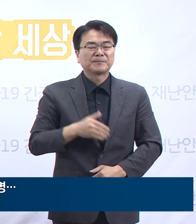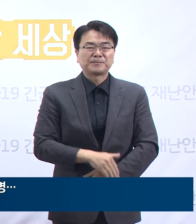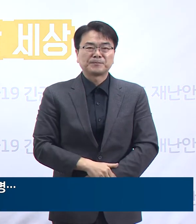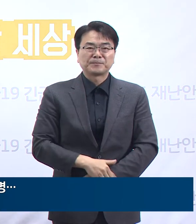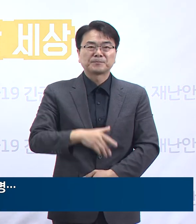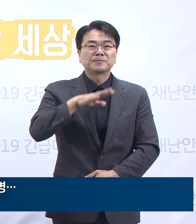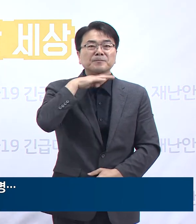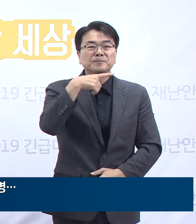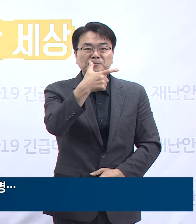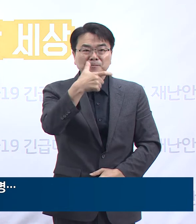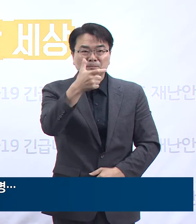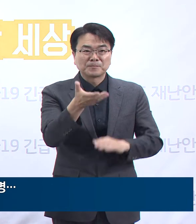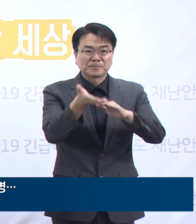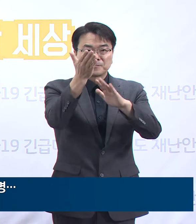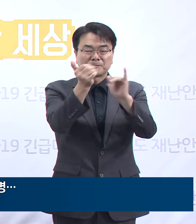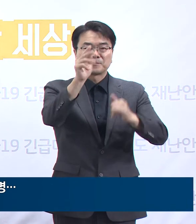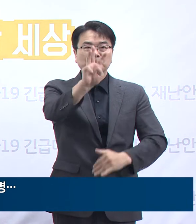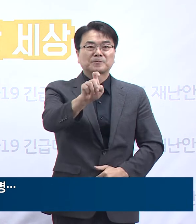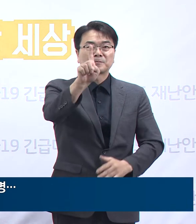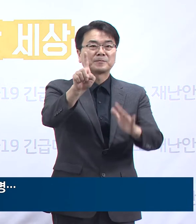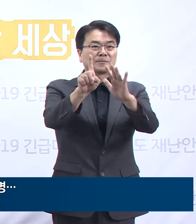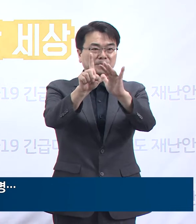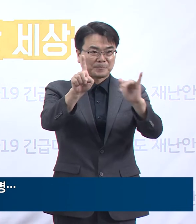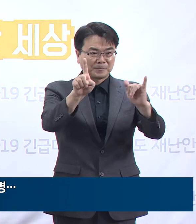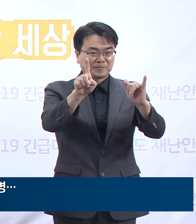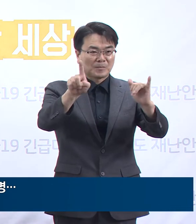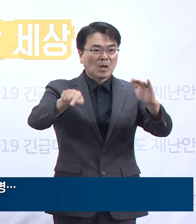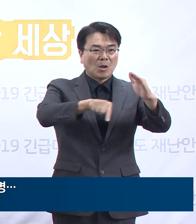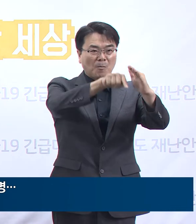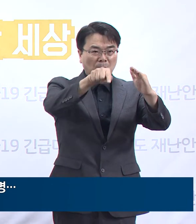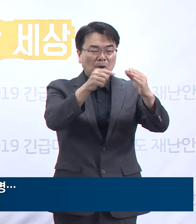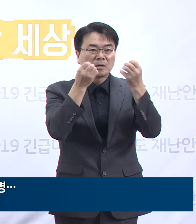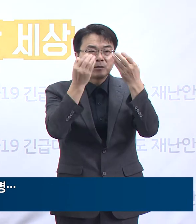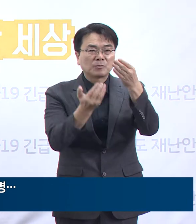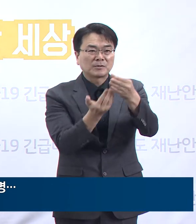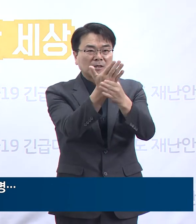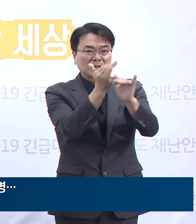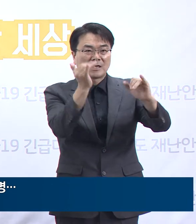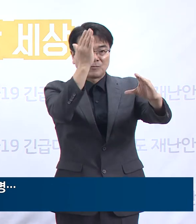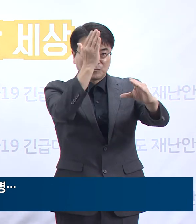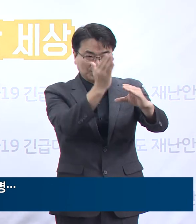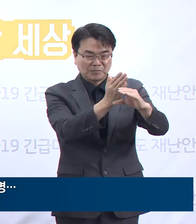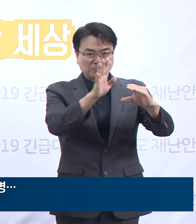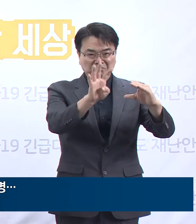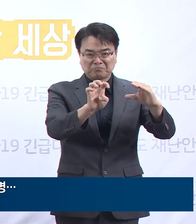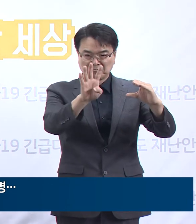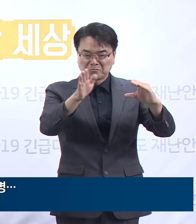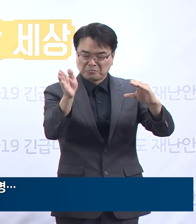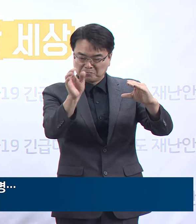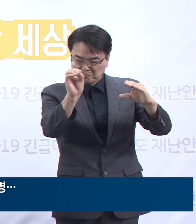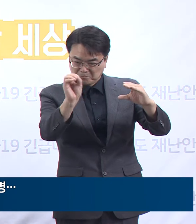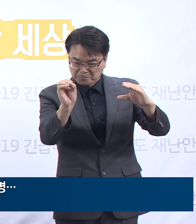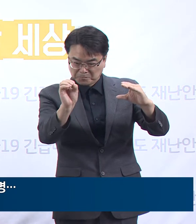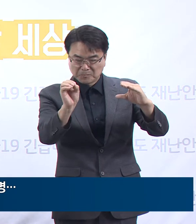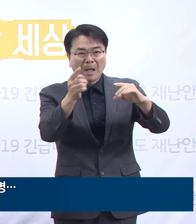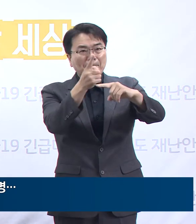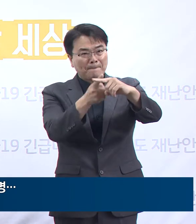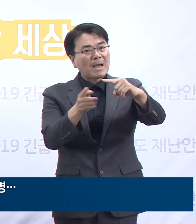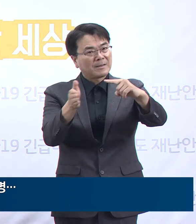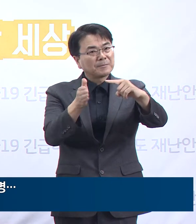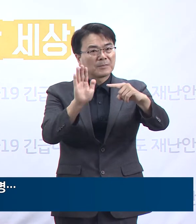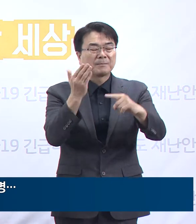60세 이상의 고령자는 31명입니다. 이는 신규 확진자 69명 중 44.9%를 차지합니다.